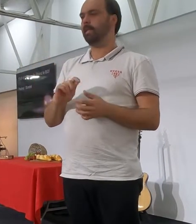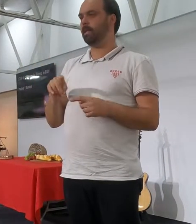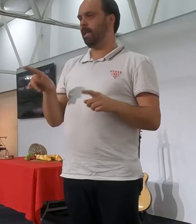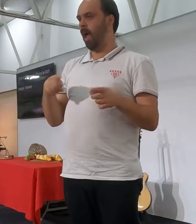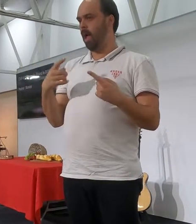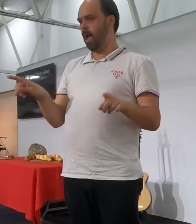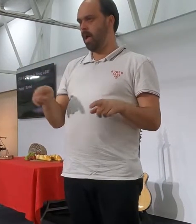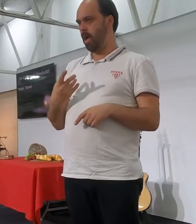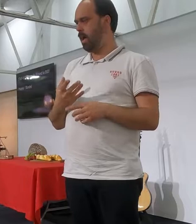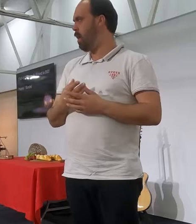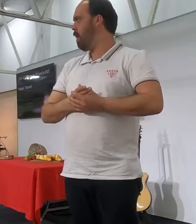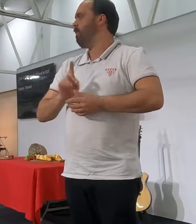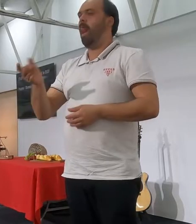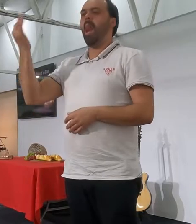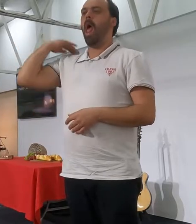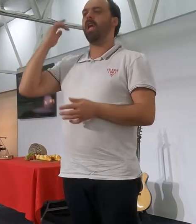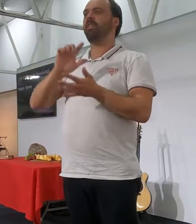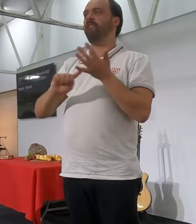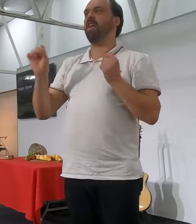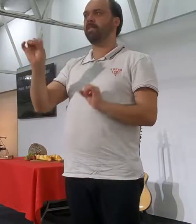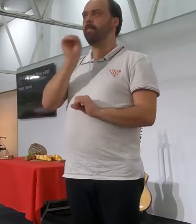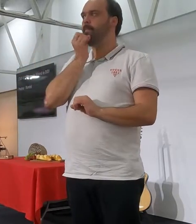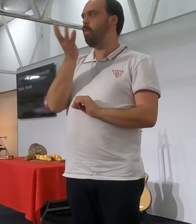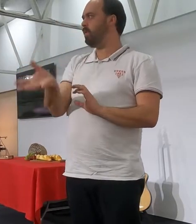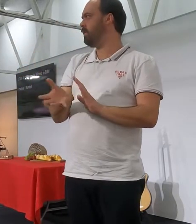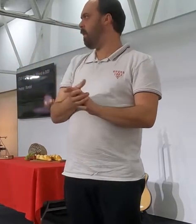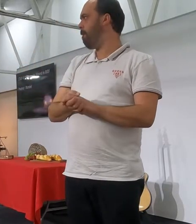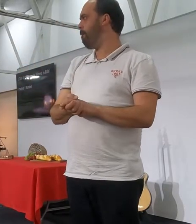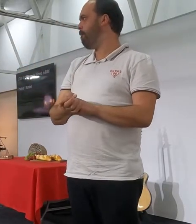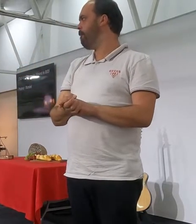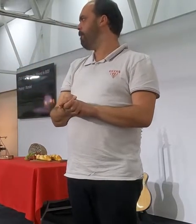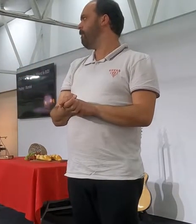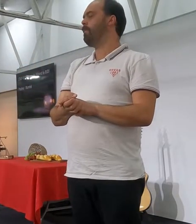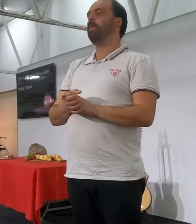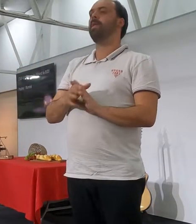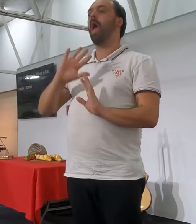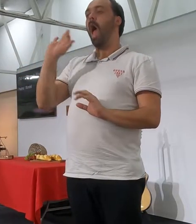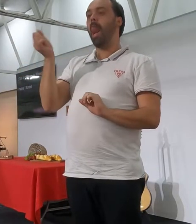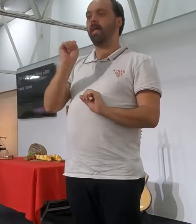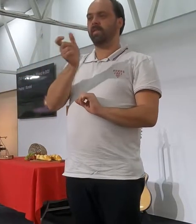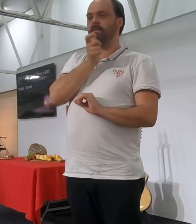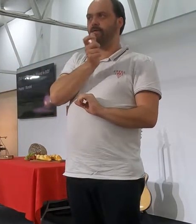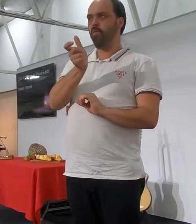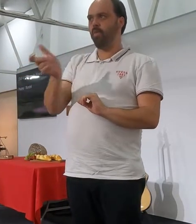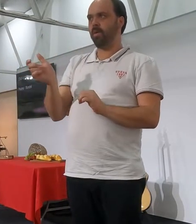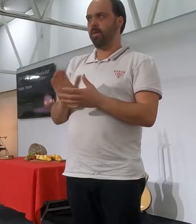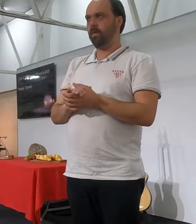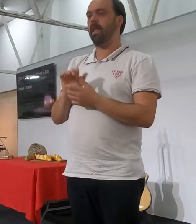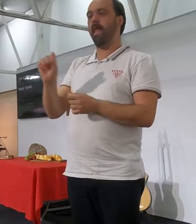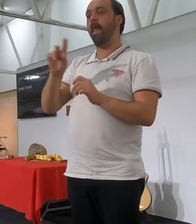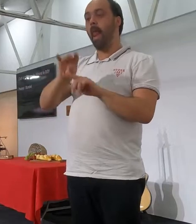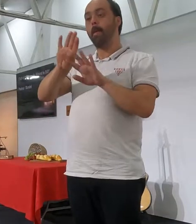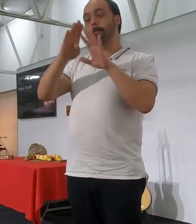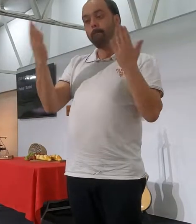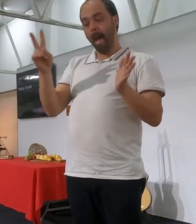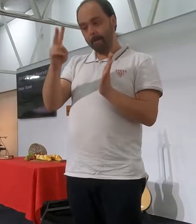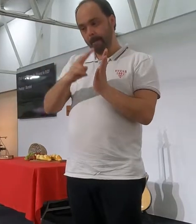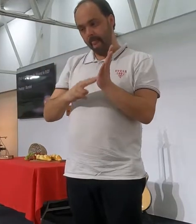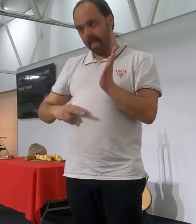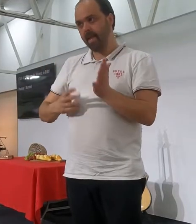van last weekse boodskap, en, en dit is, alles woord gevundeer, is alles tegen die skrif in, so, nie net bid ons dit, maar ons